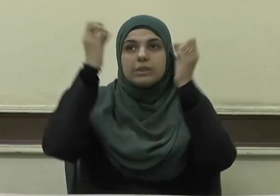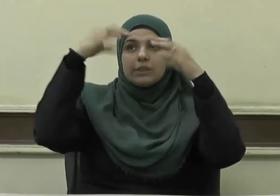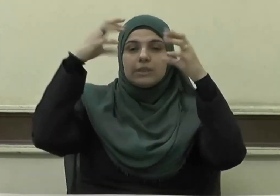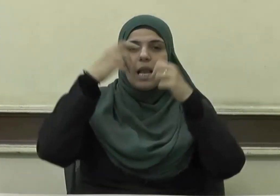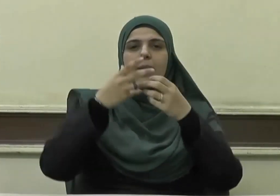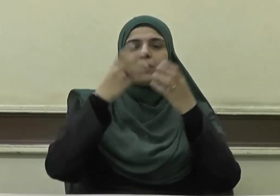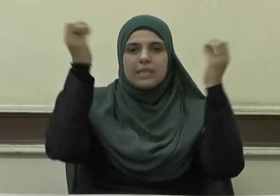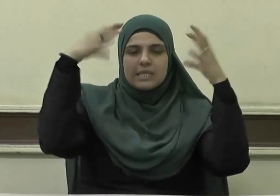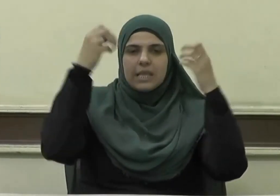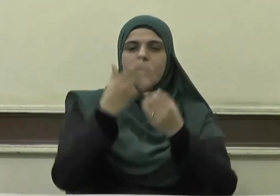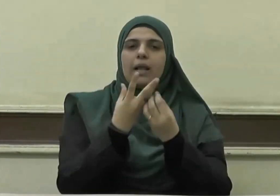كثيرا